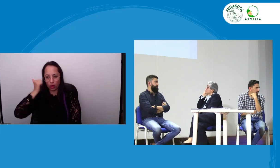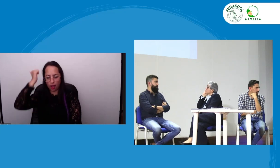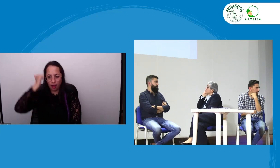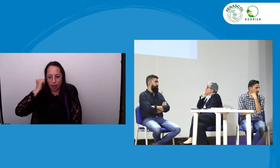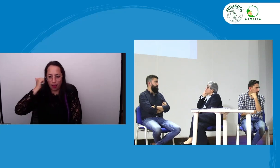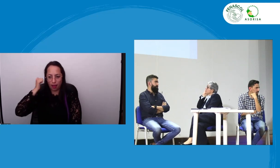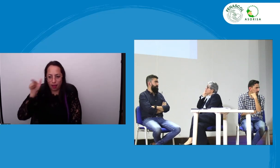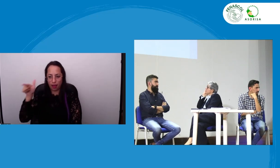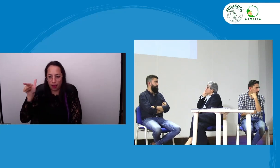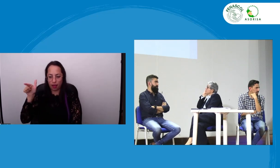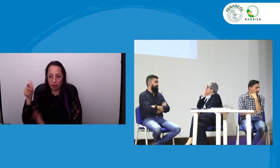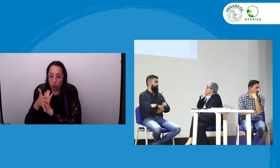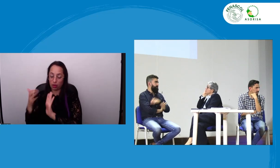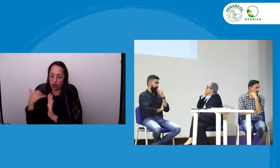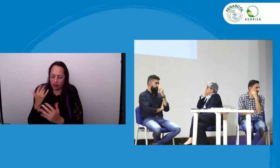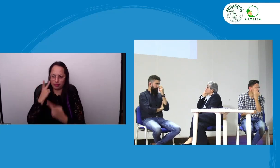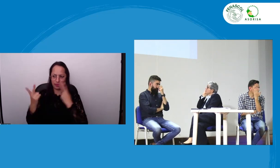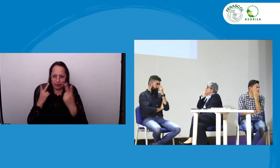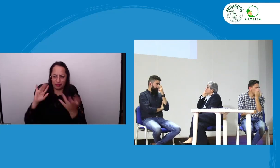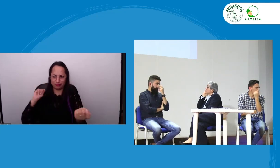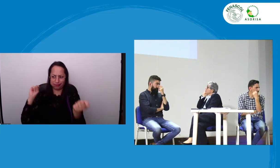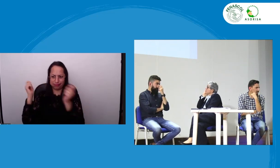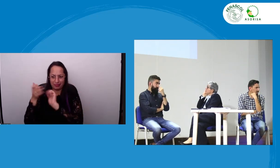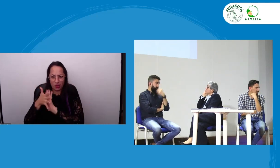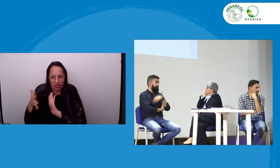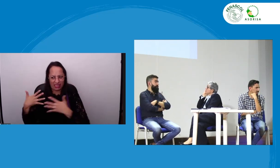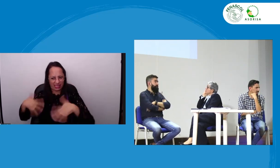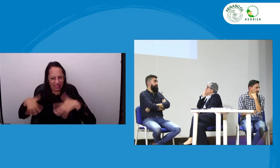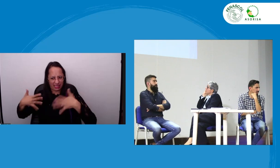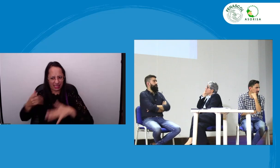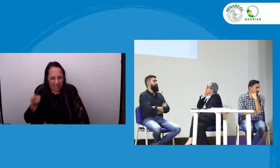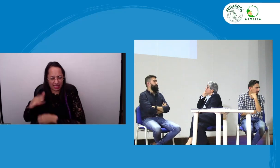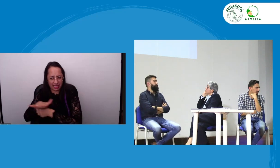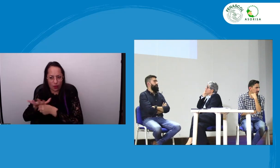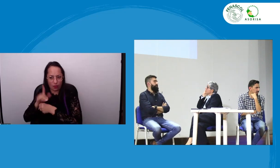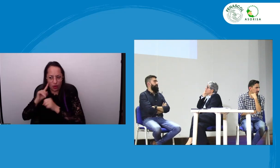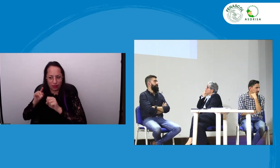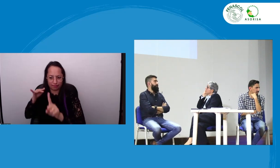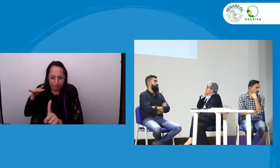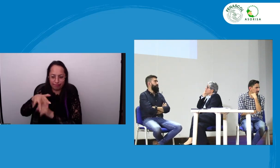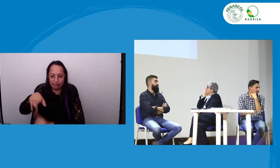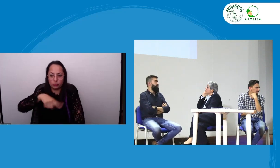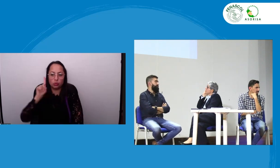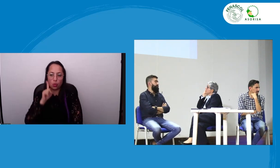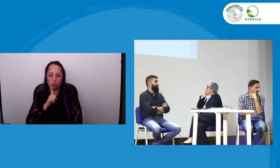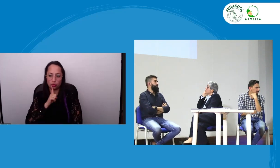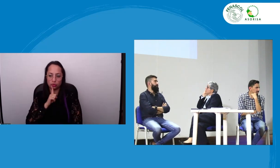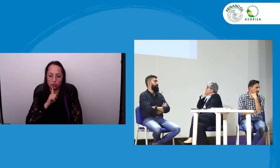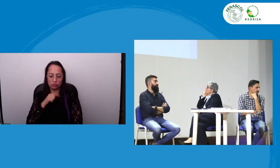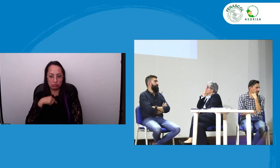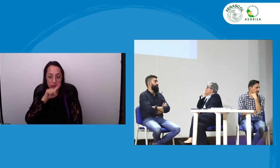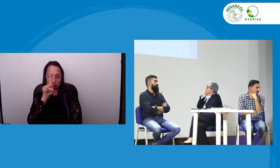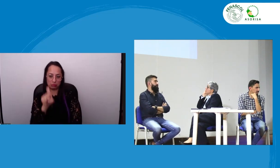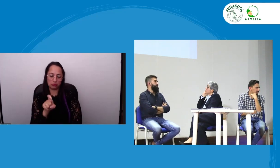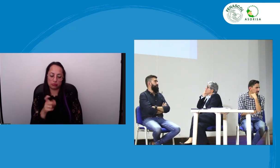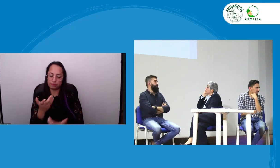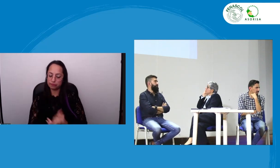porque generalmente como se ha estado haciendo la formación ha sido por separado de alguna manera pues claro por supuesto esto ha afectado a las personas